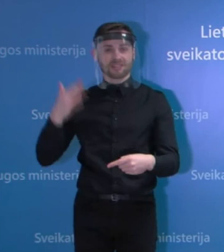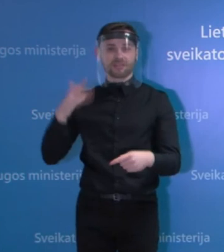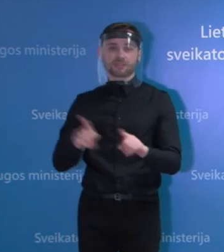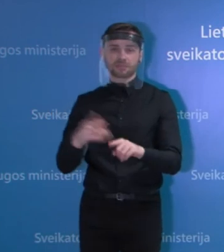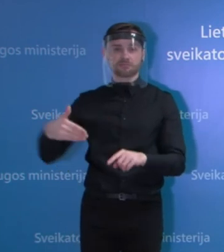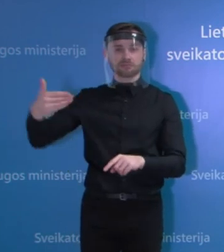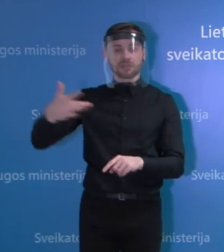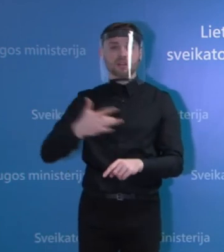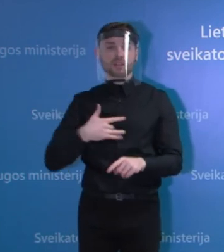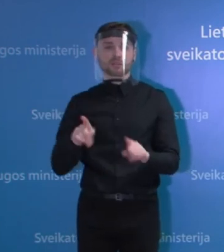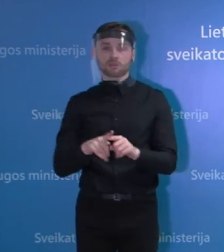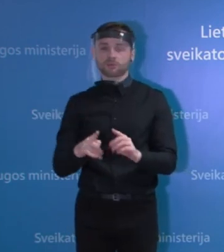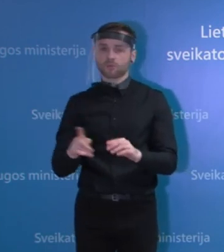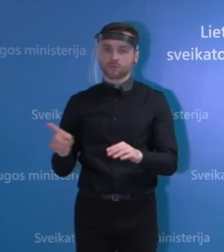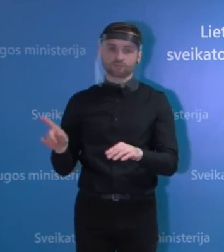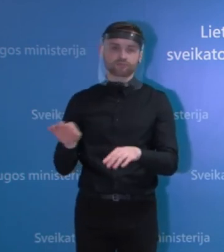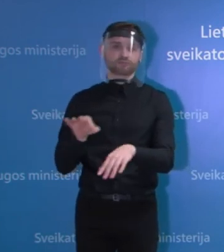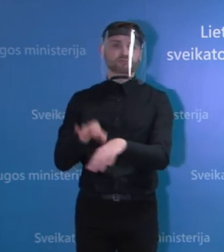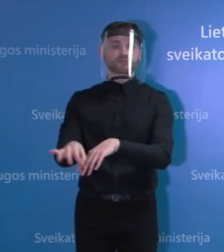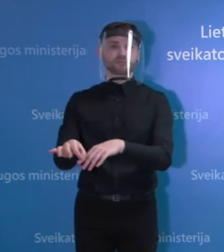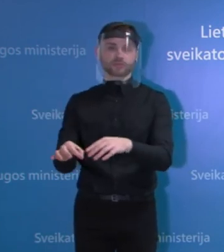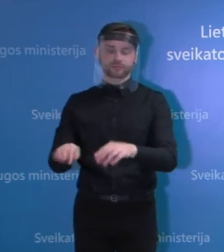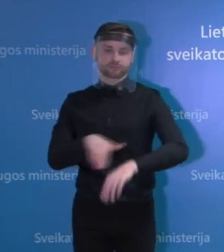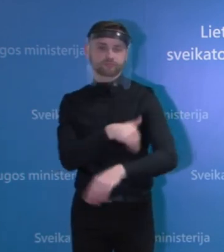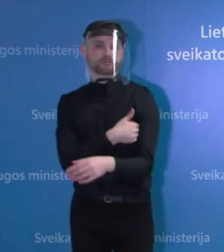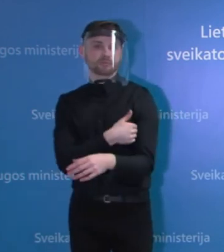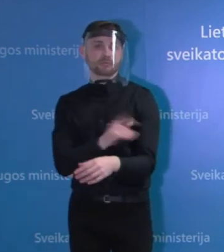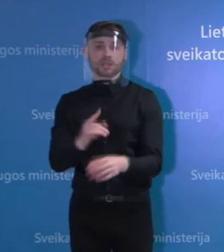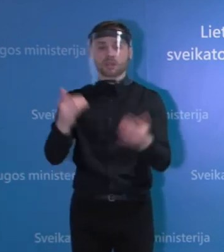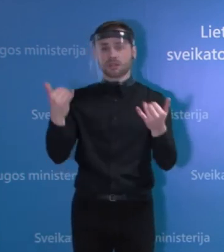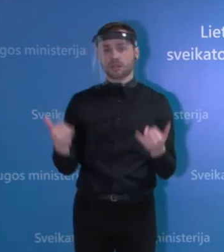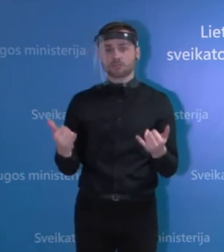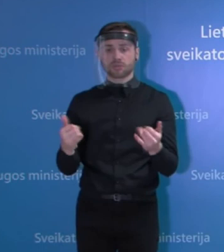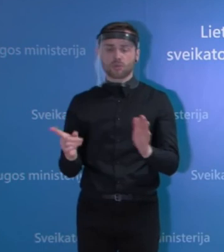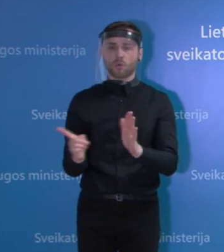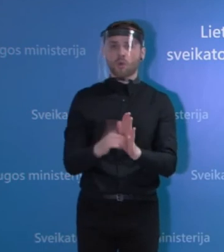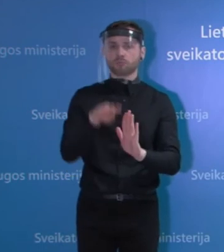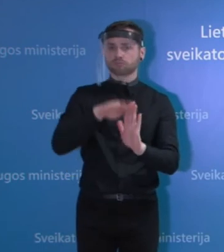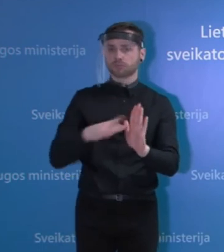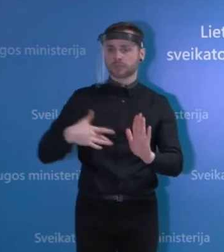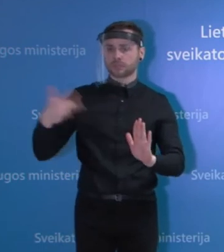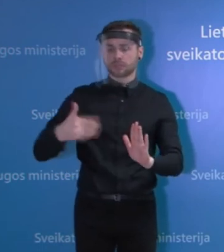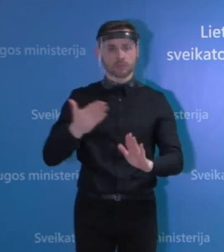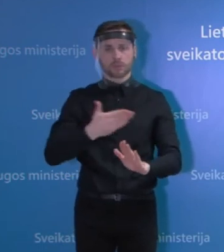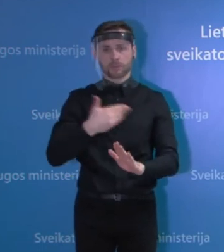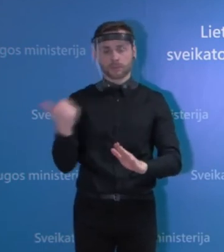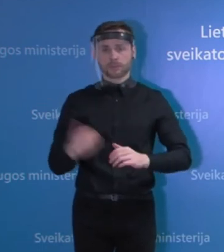kad gali būt nustatyta ir prievalio, bet kol kas jos, na, tokios privalomas tvarkos poreikia nebuvo.